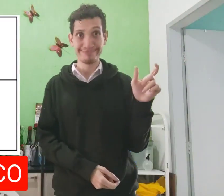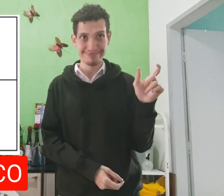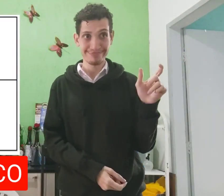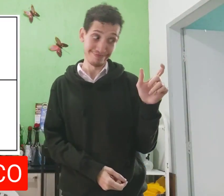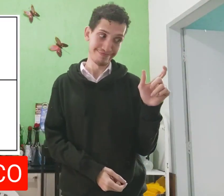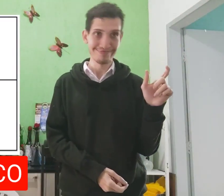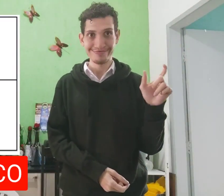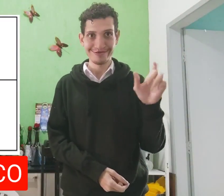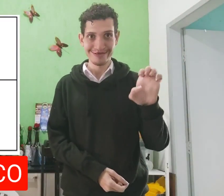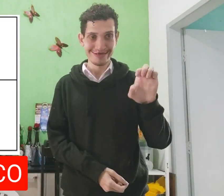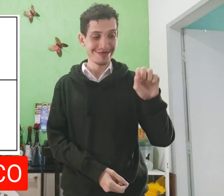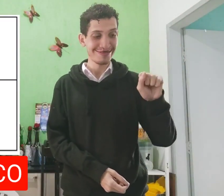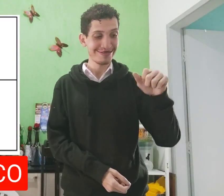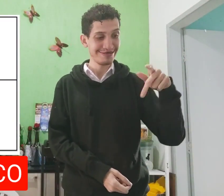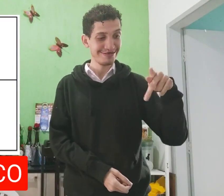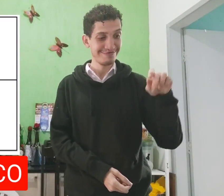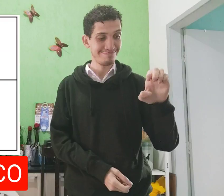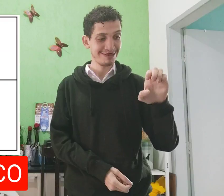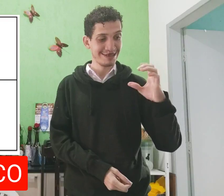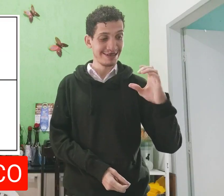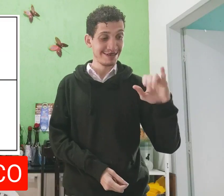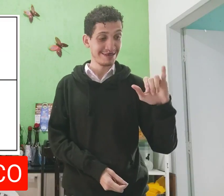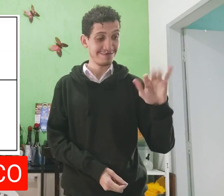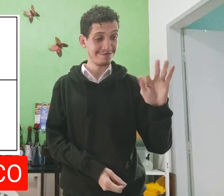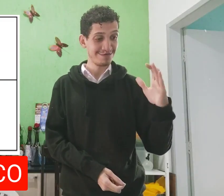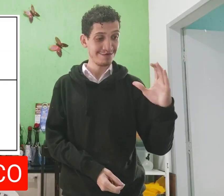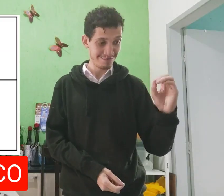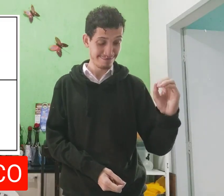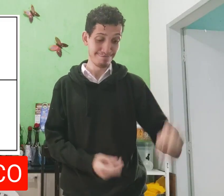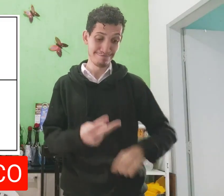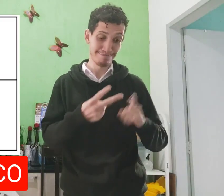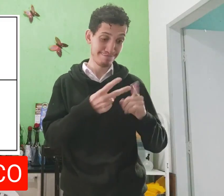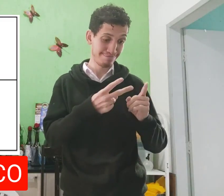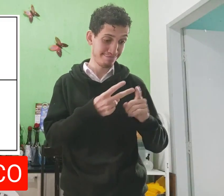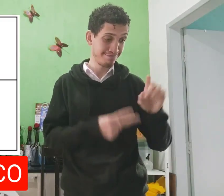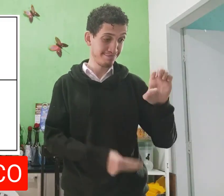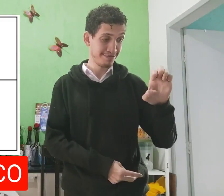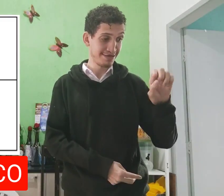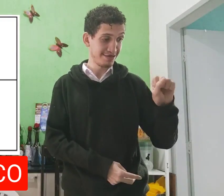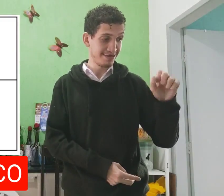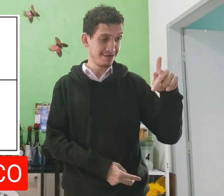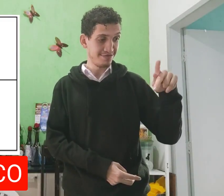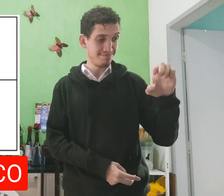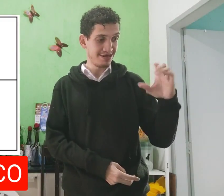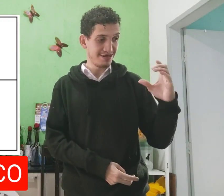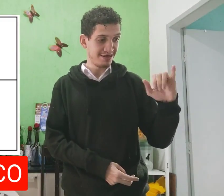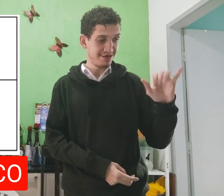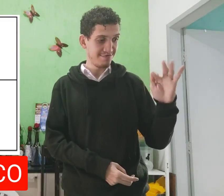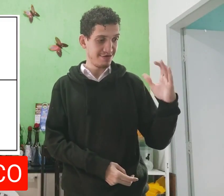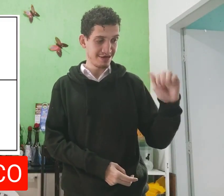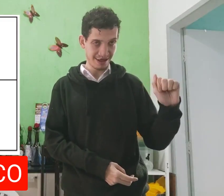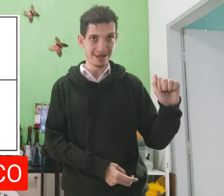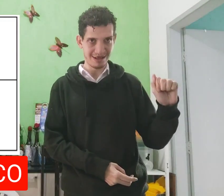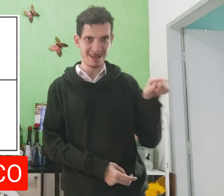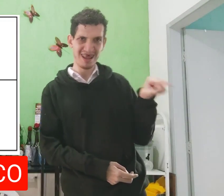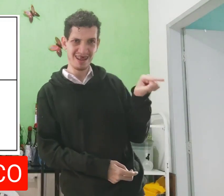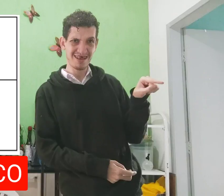Olha essa palavra, específico. A segunda é específica.